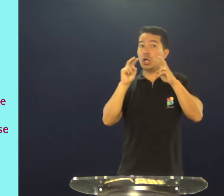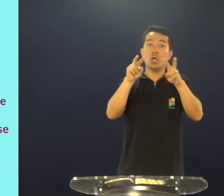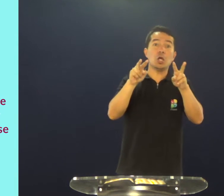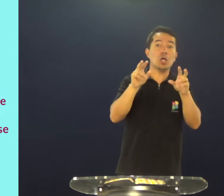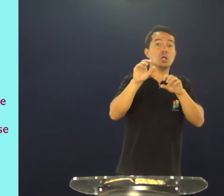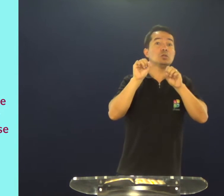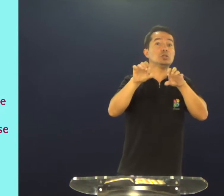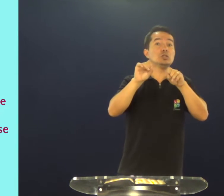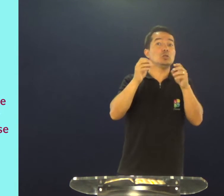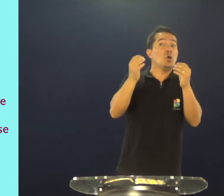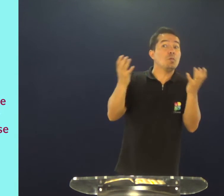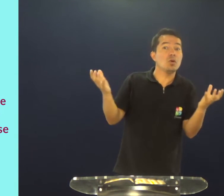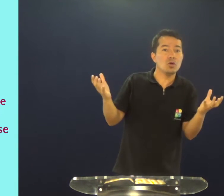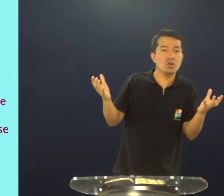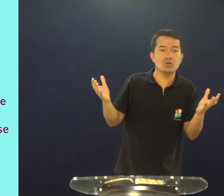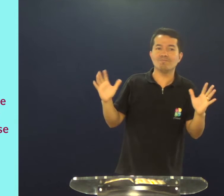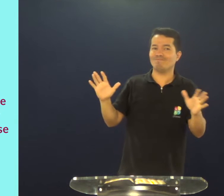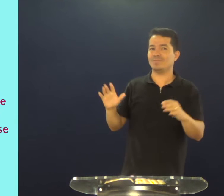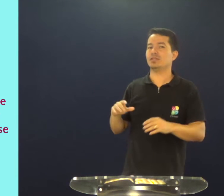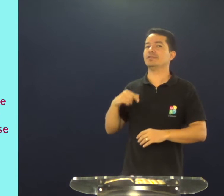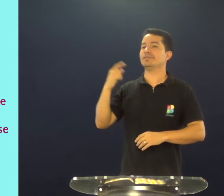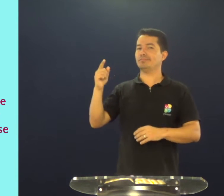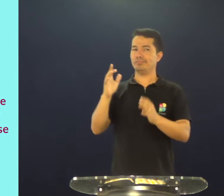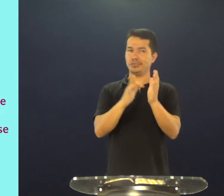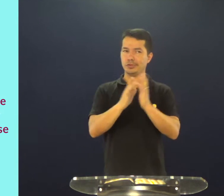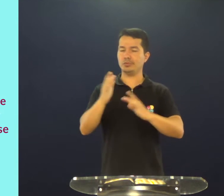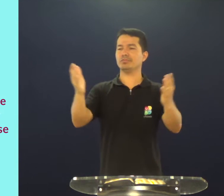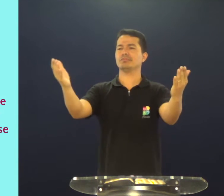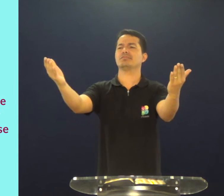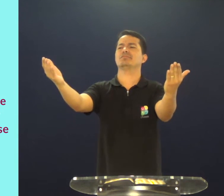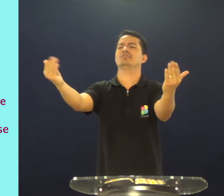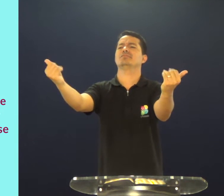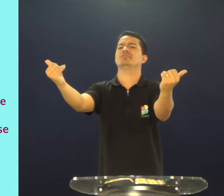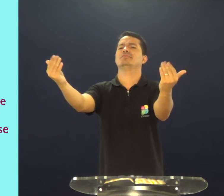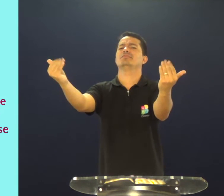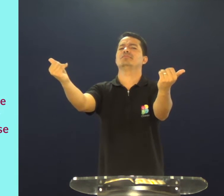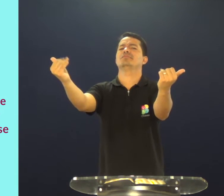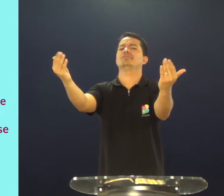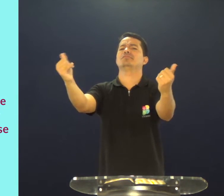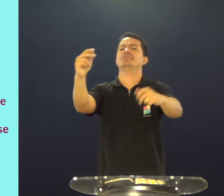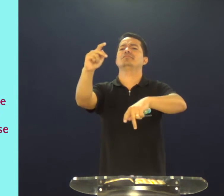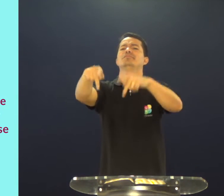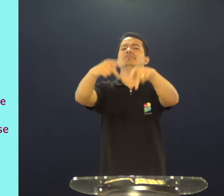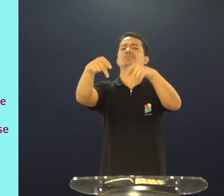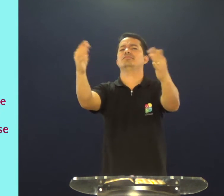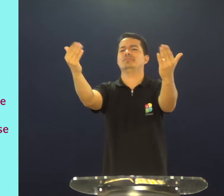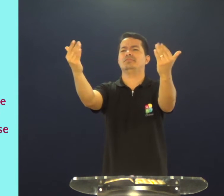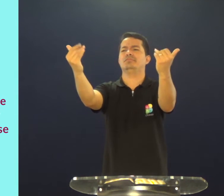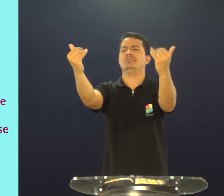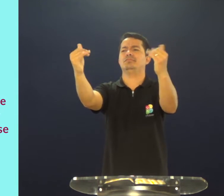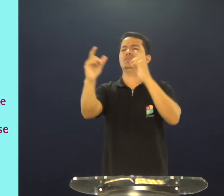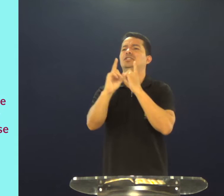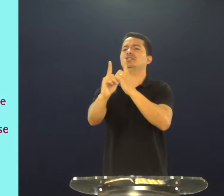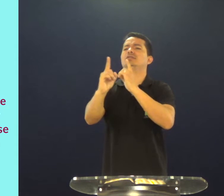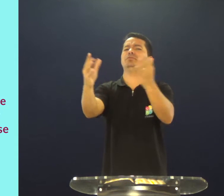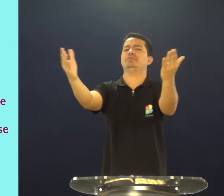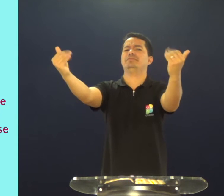envolvidas ali, curiosas por ver o milagre de Jesus? Então, Jesus chama o povo,